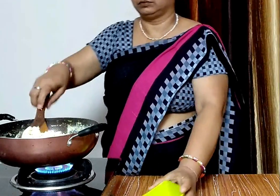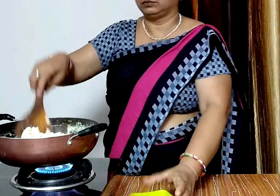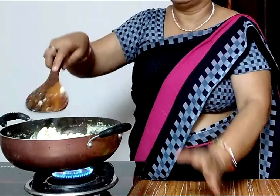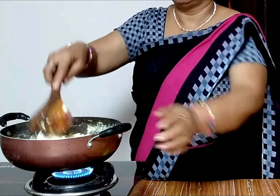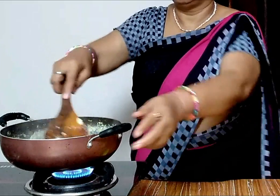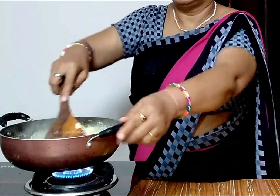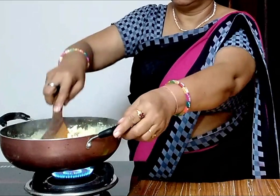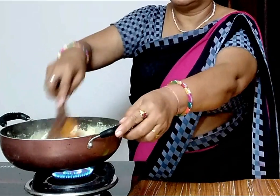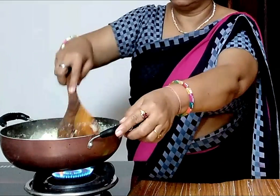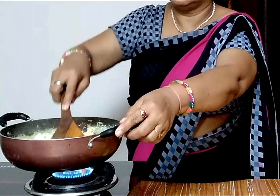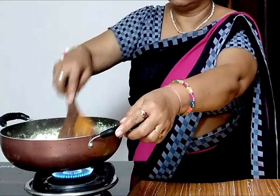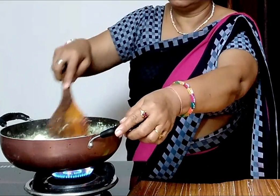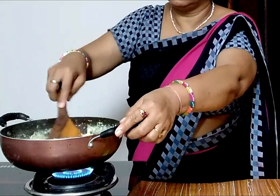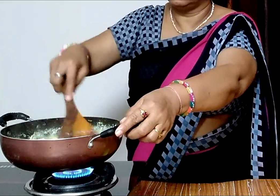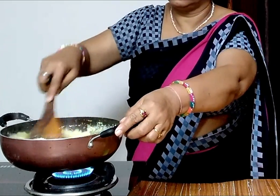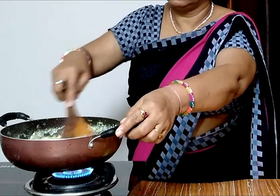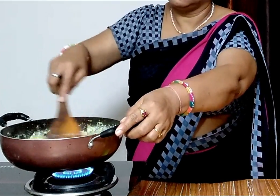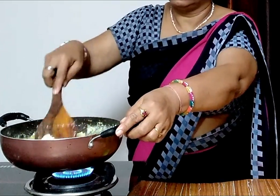और मावे को अच्छे से मिला लेंगे